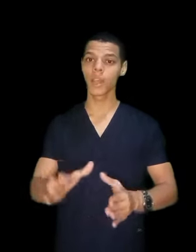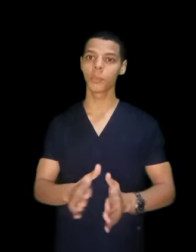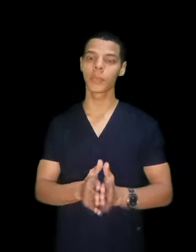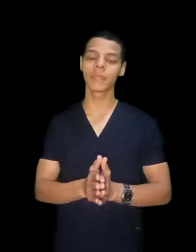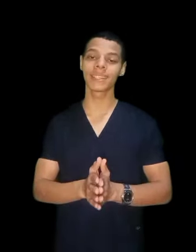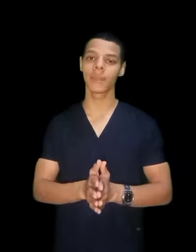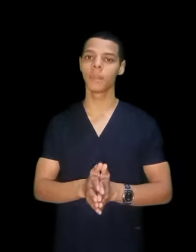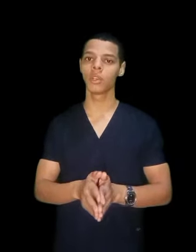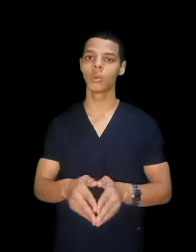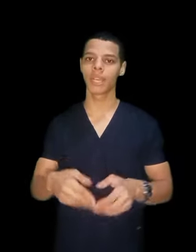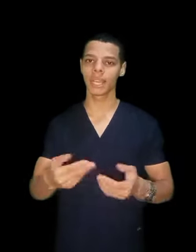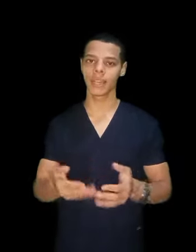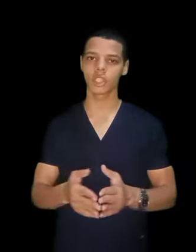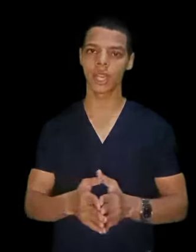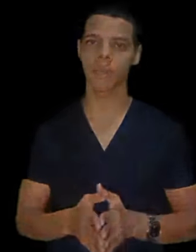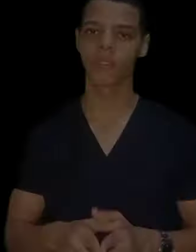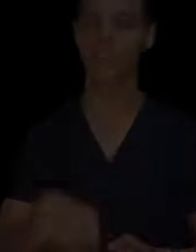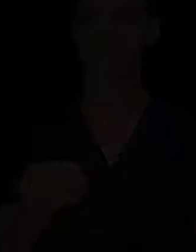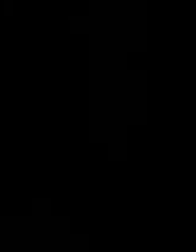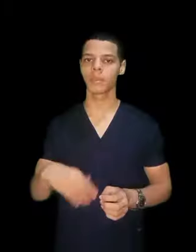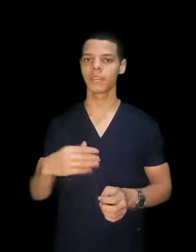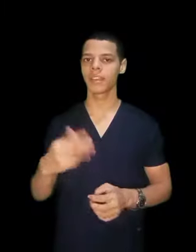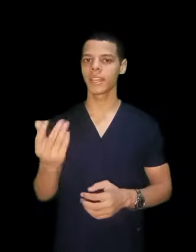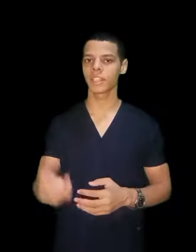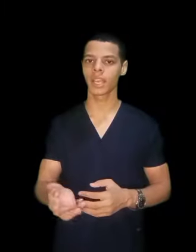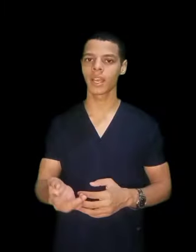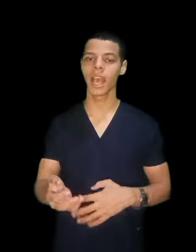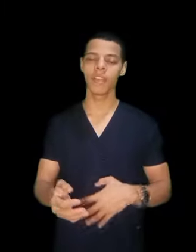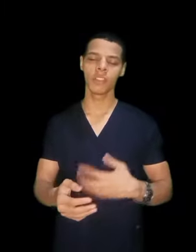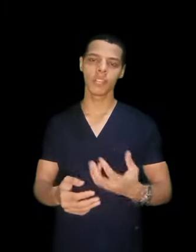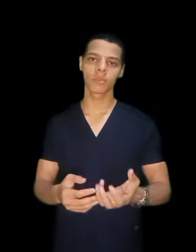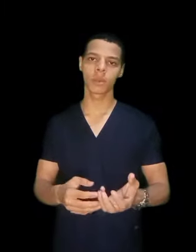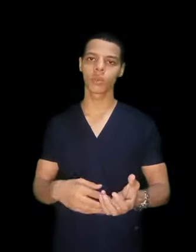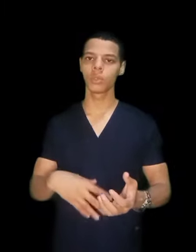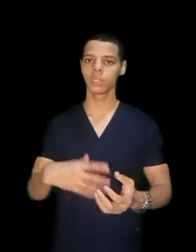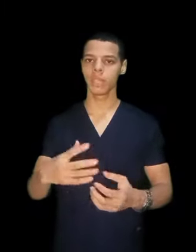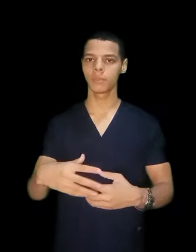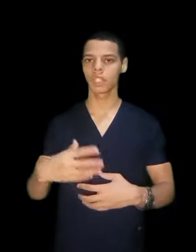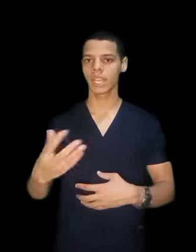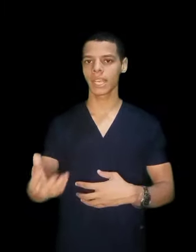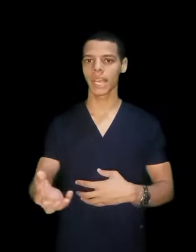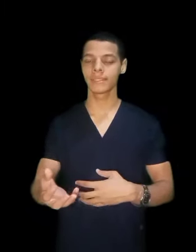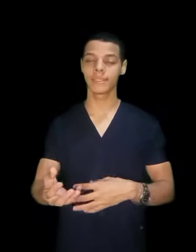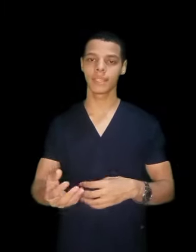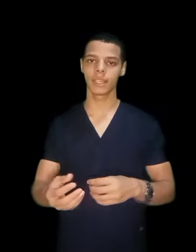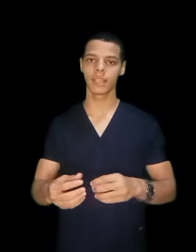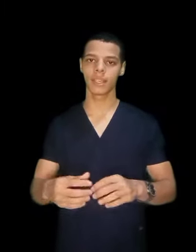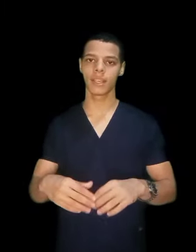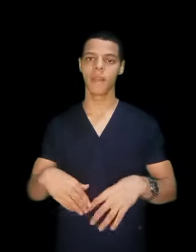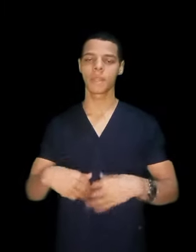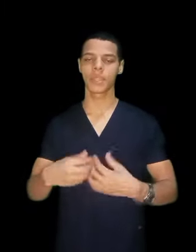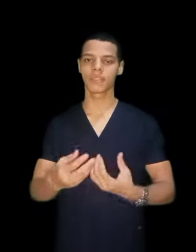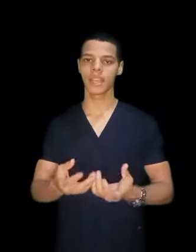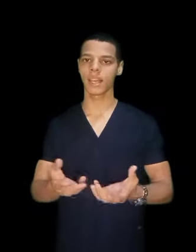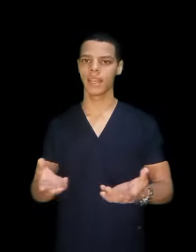وتبدأ تعمله الاشعة فانت بيبقى فني اشعة في ناس برضو ان هي بتشارك حد تفتح